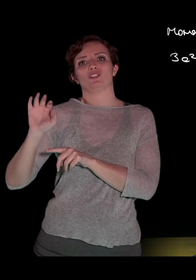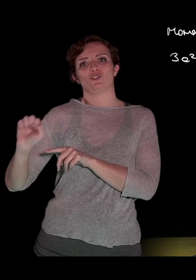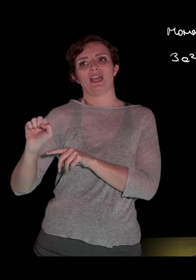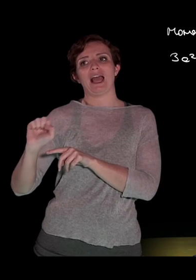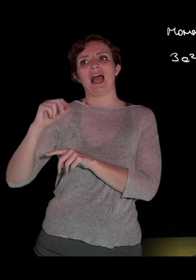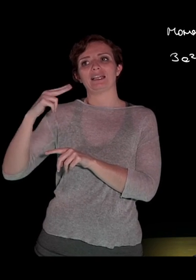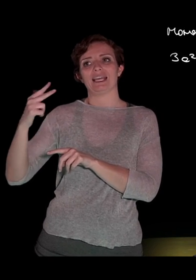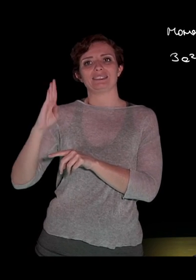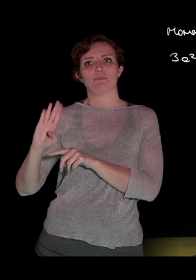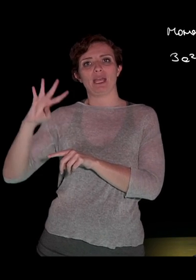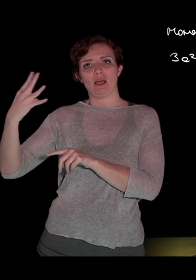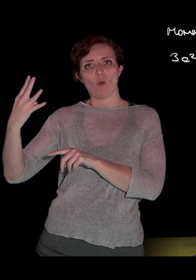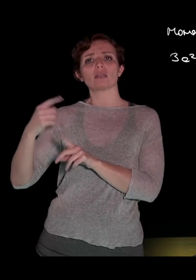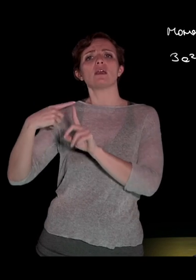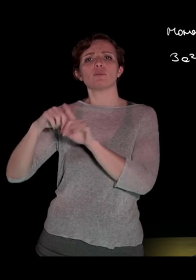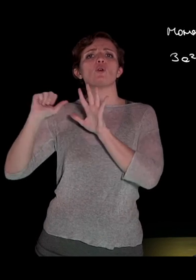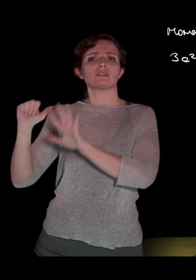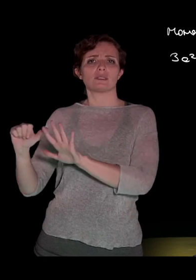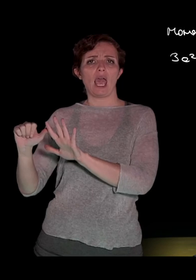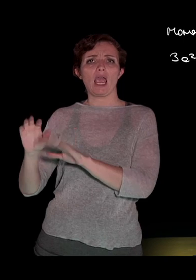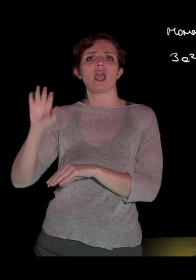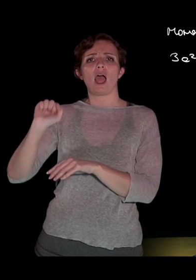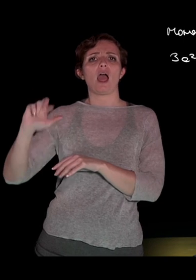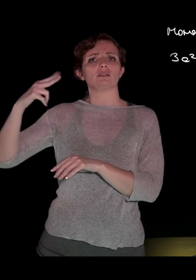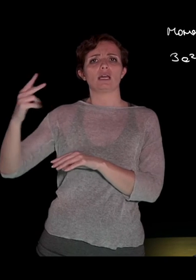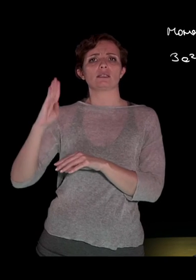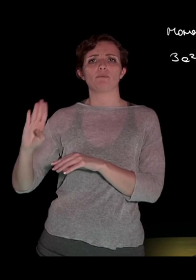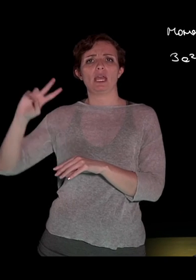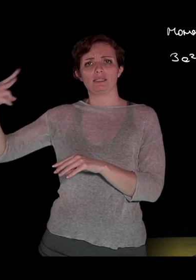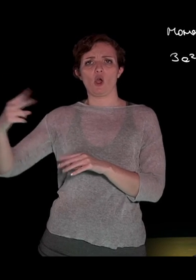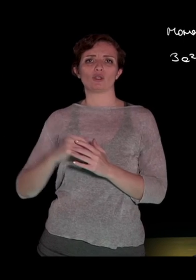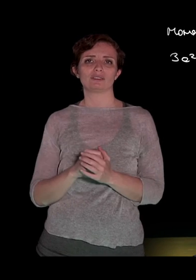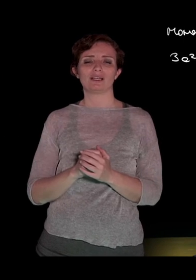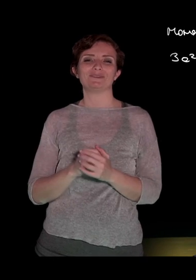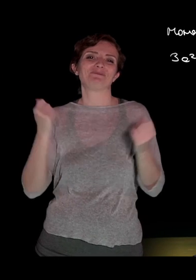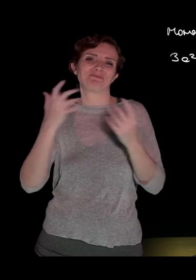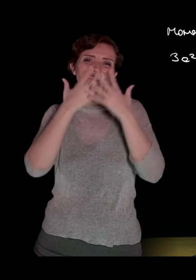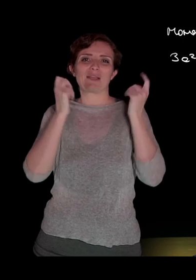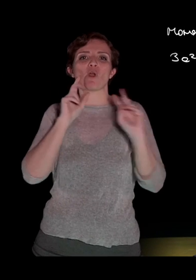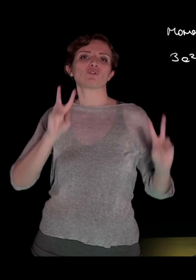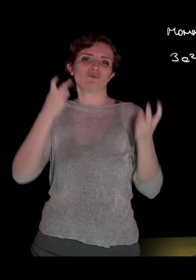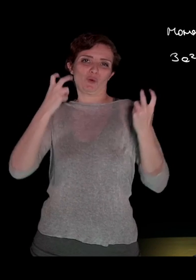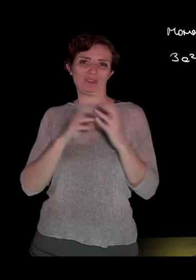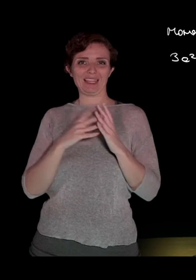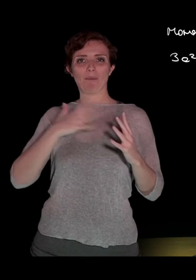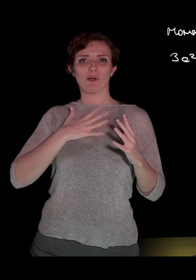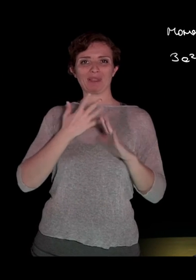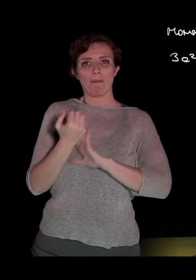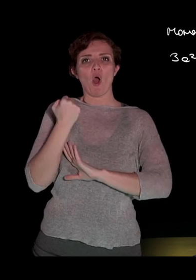terza b alla quarta più 6a alla terza b alla seconda. Ovviamente si sfruttano le proprietà delle potenze che abbiamo più